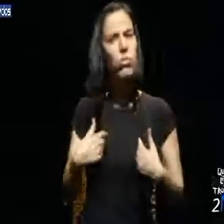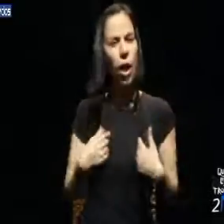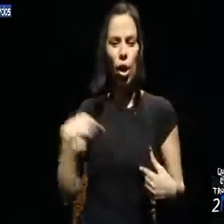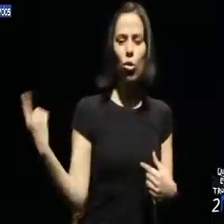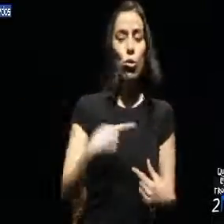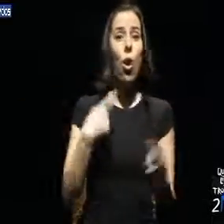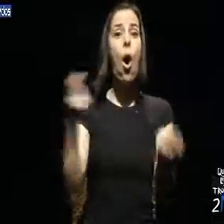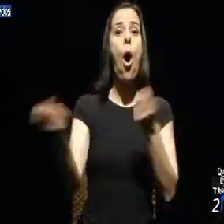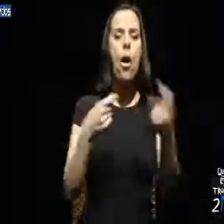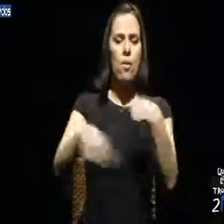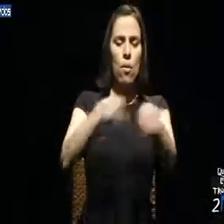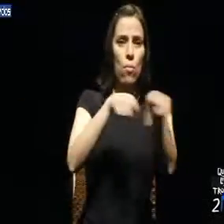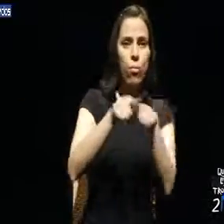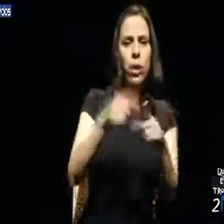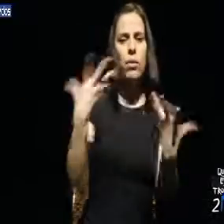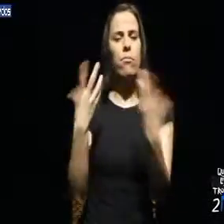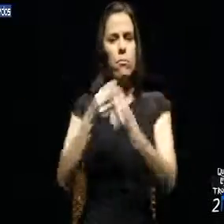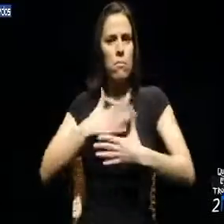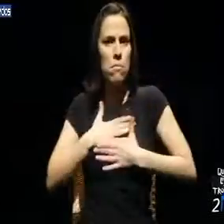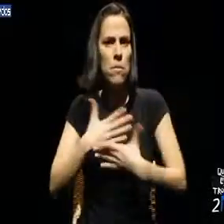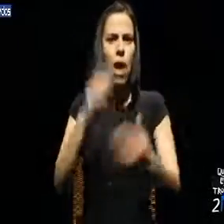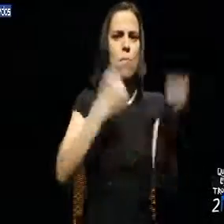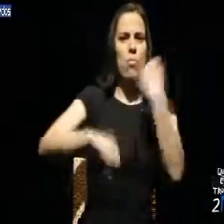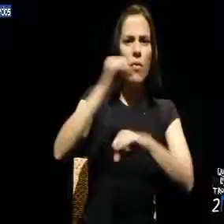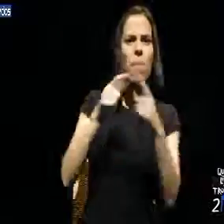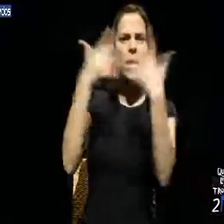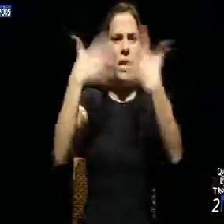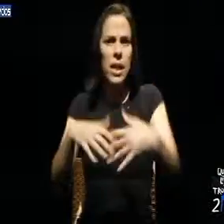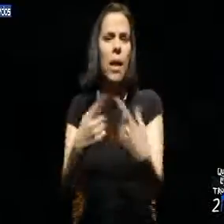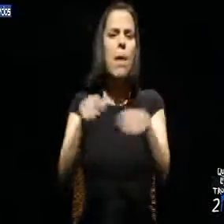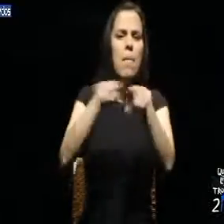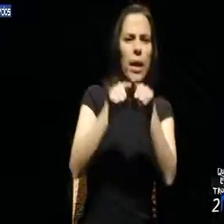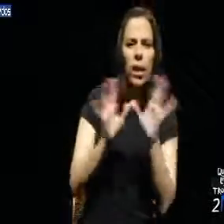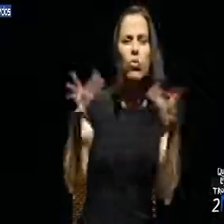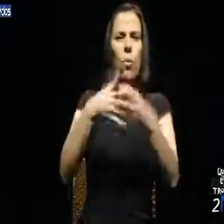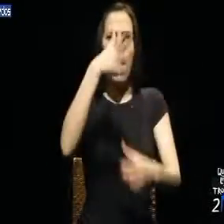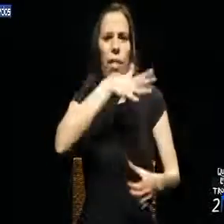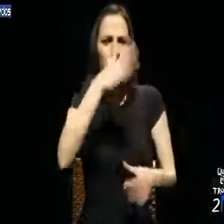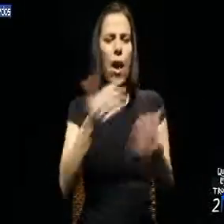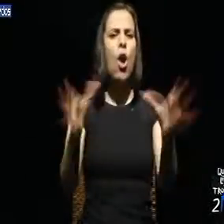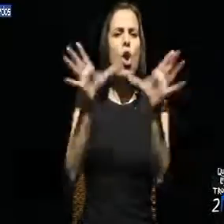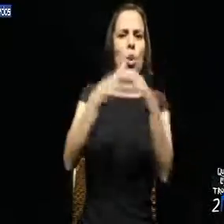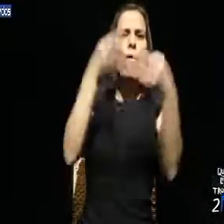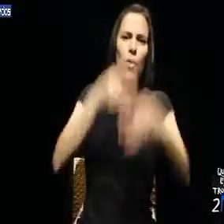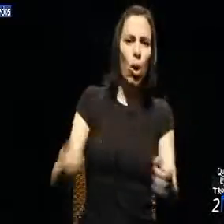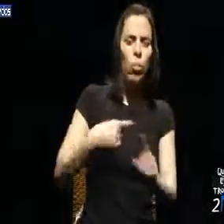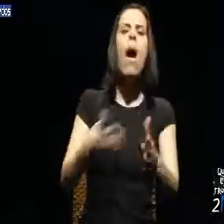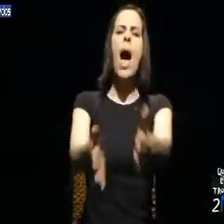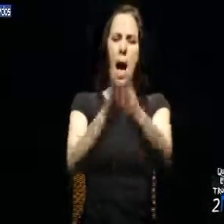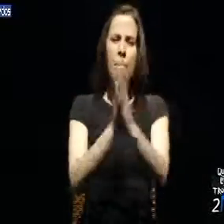todas as organizações políticas e militares, movimentos cívicos, sindicatos, partidos, coletividades, grupos informais, apelamos a que se